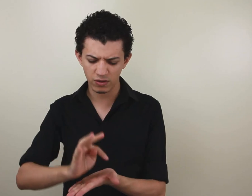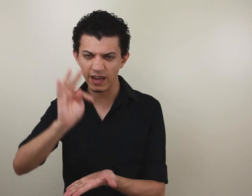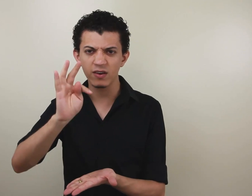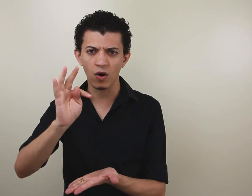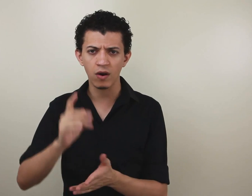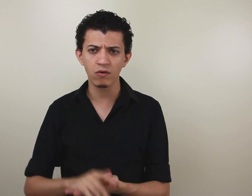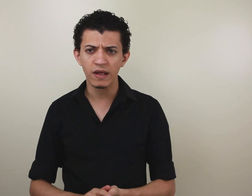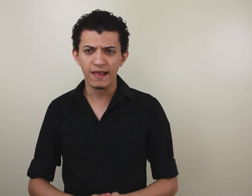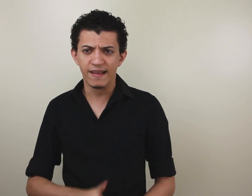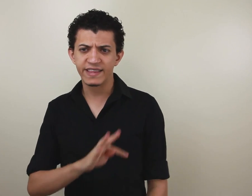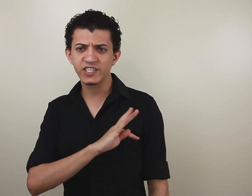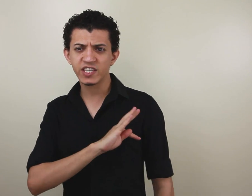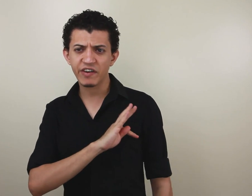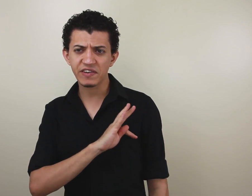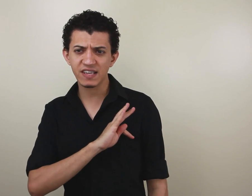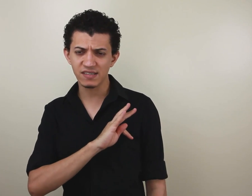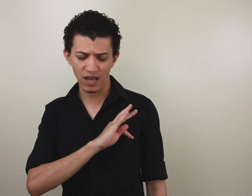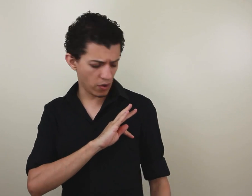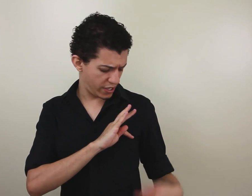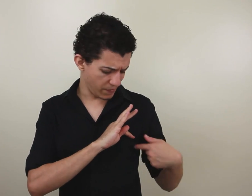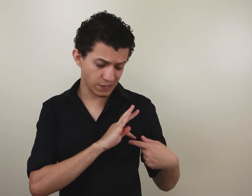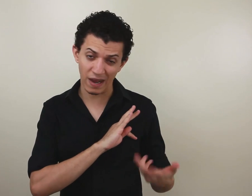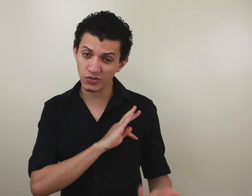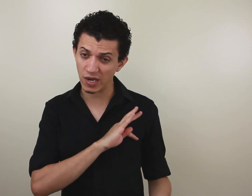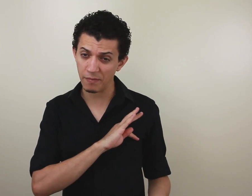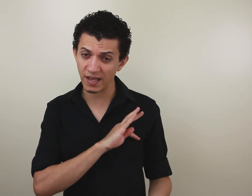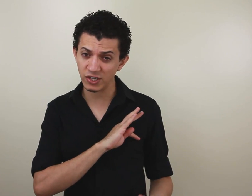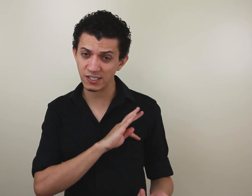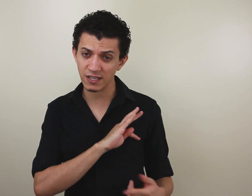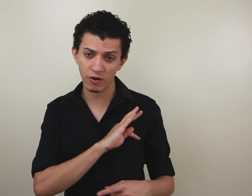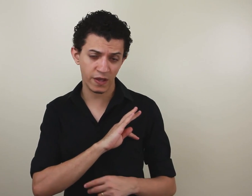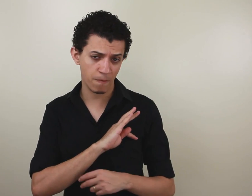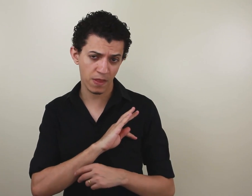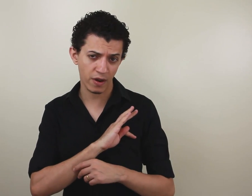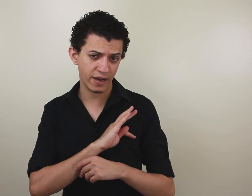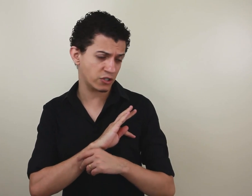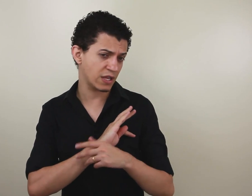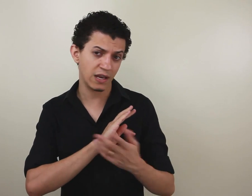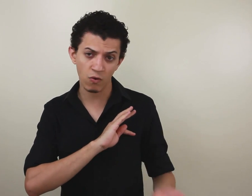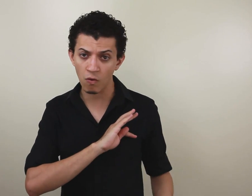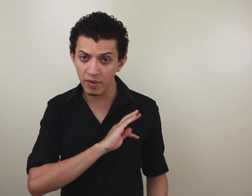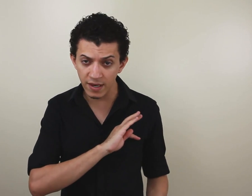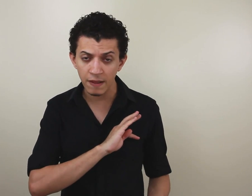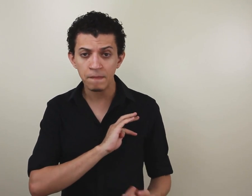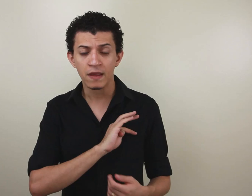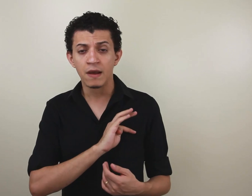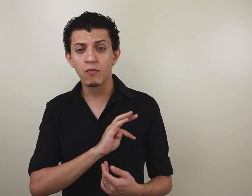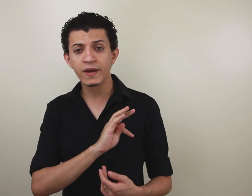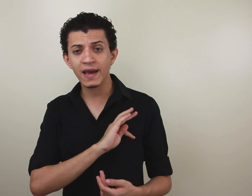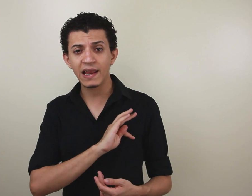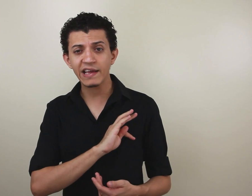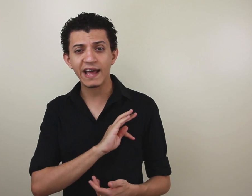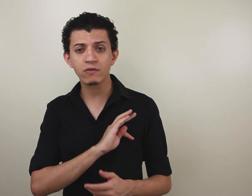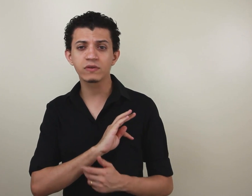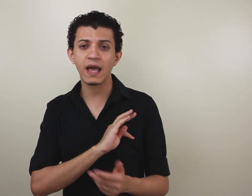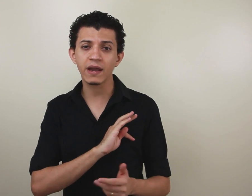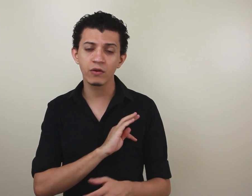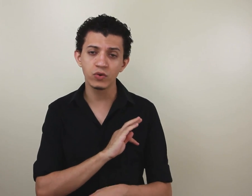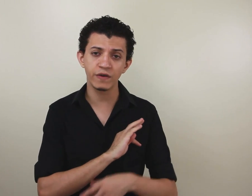Técnico, tecnólogo. Tem gente que vai fazer esse sinal aqui. Mas, particularmente, esse sinal aqui, eu acredito que ele não combine. Porque ele é a ideia do técnico de